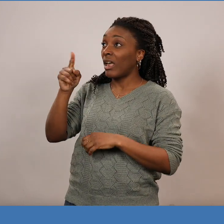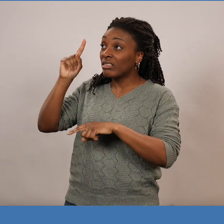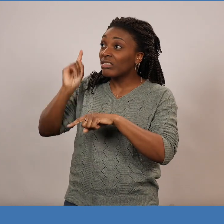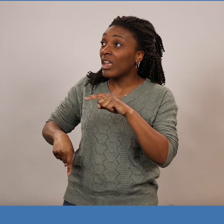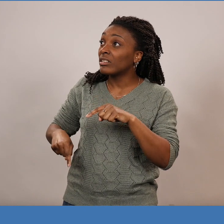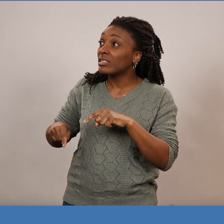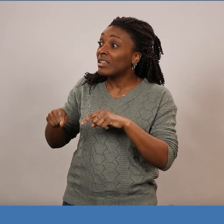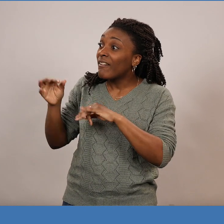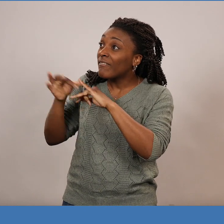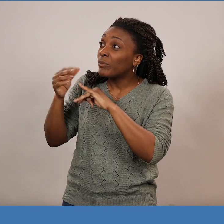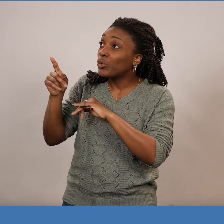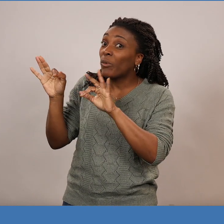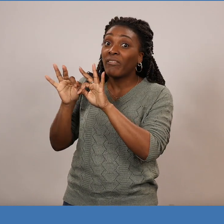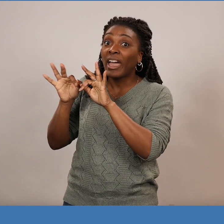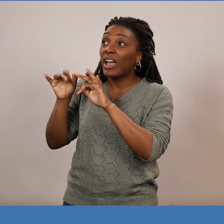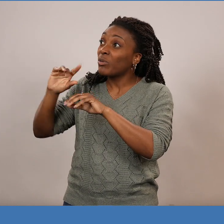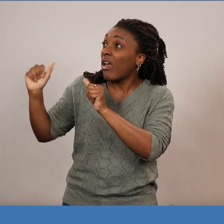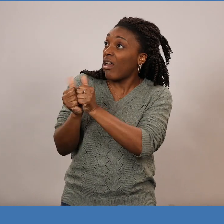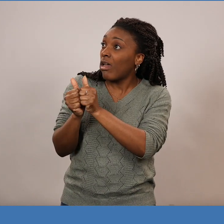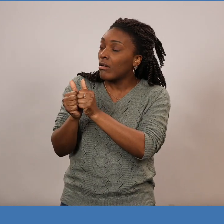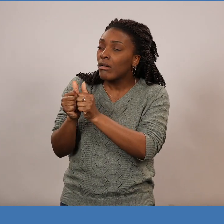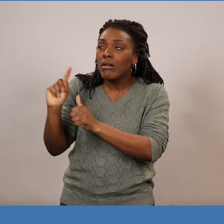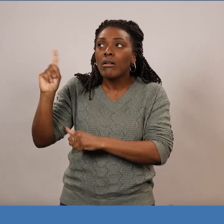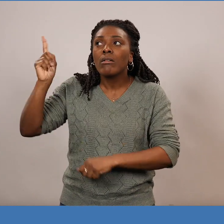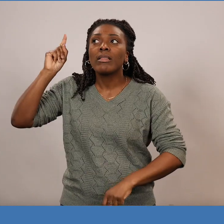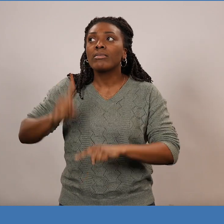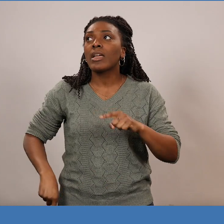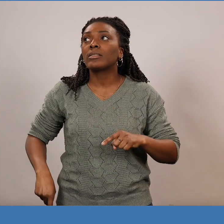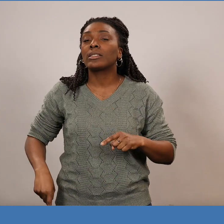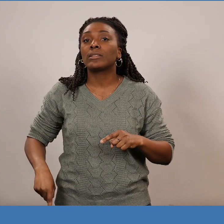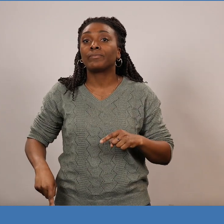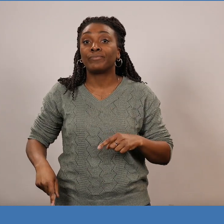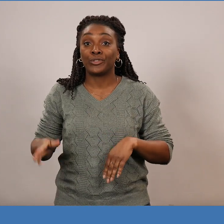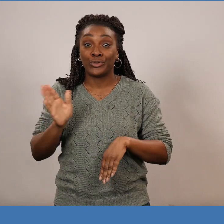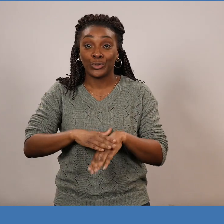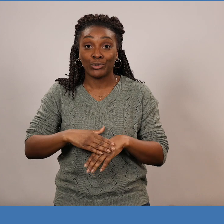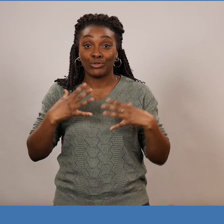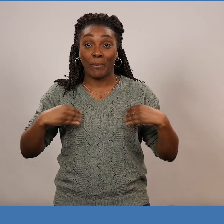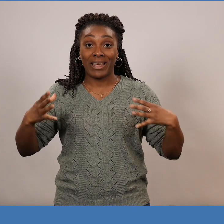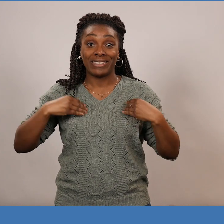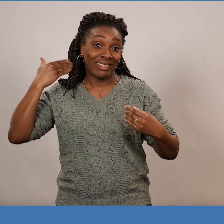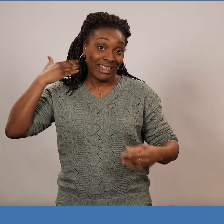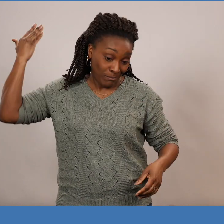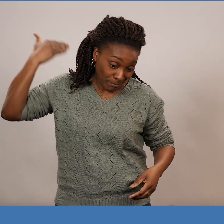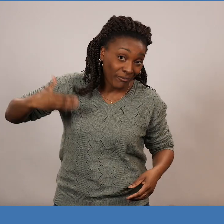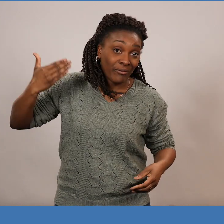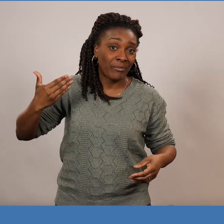tu n'as pas le droit de prendre la femme de ton frère. Et là, il a dit, il lui a coupé la tête.